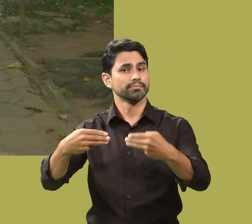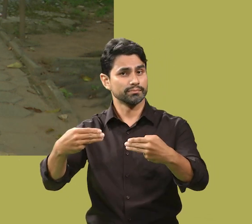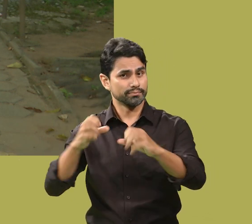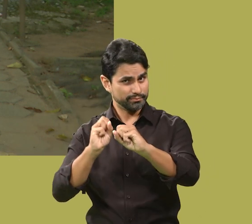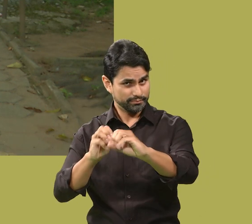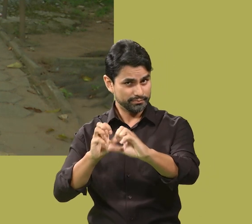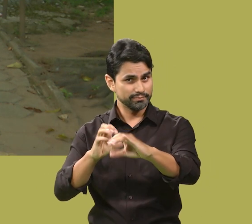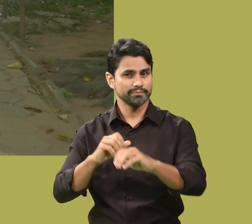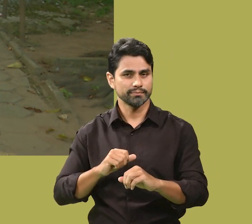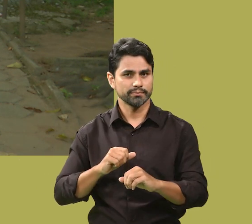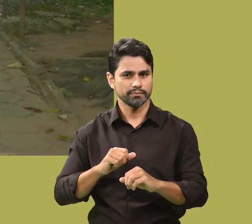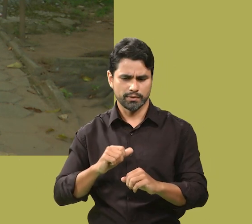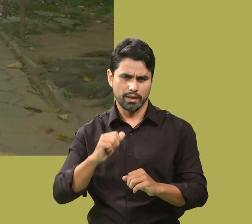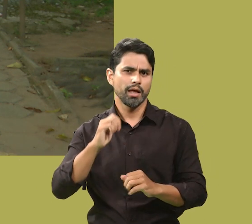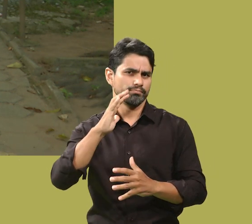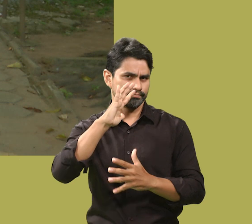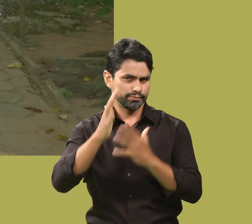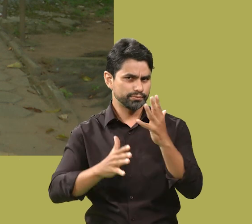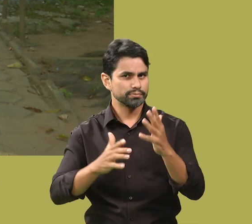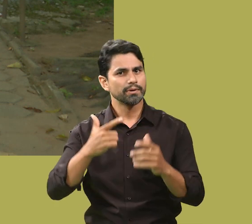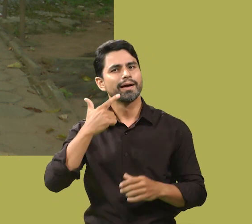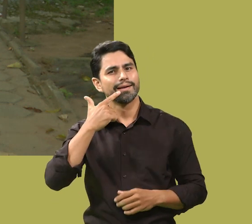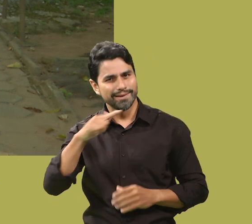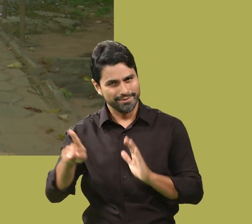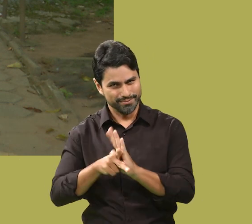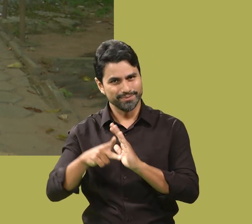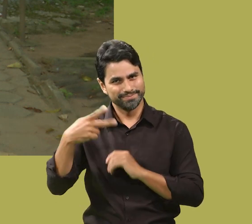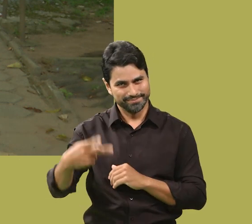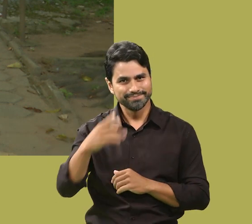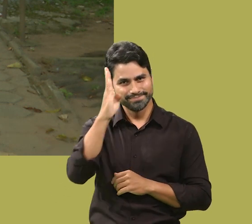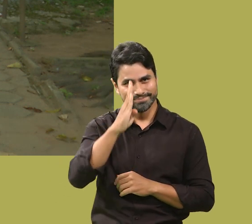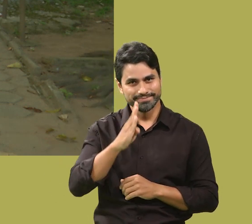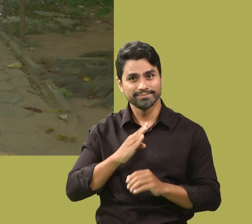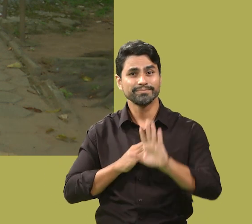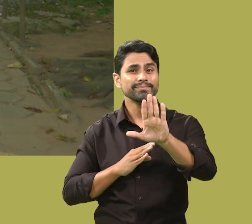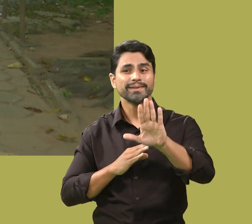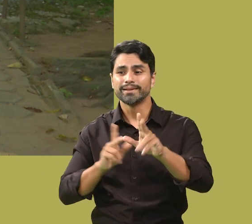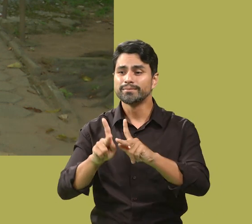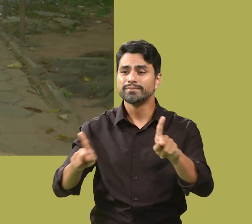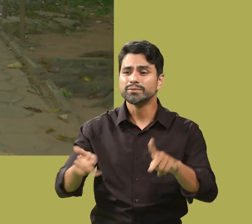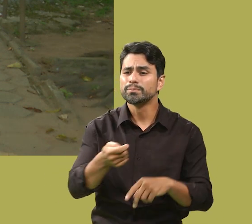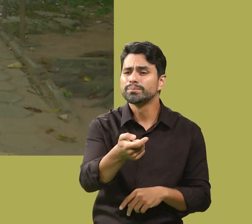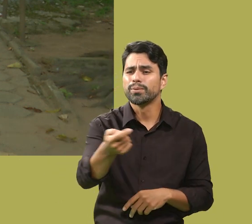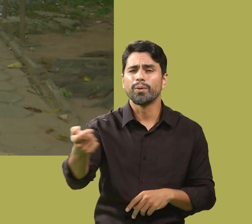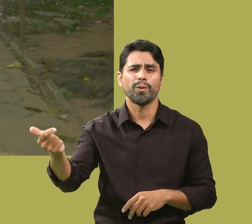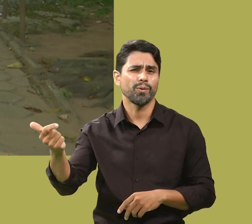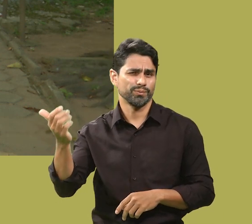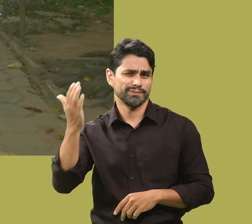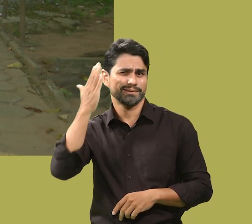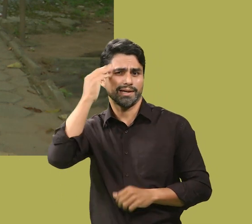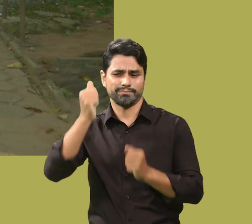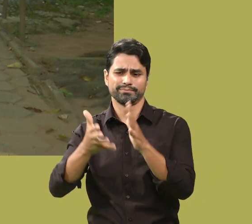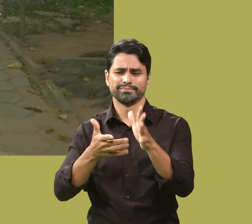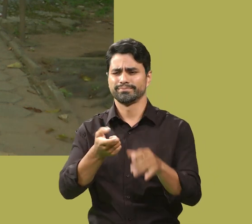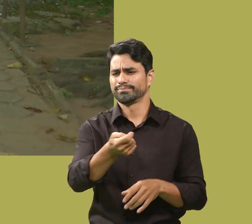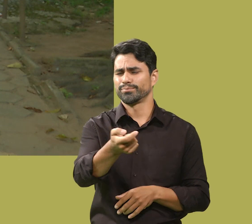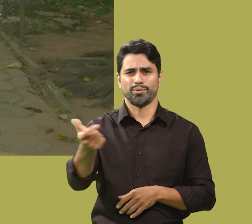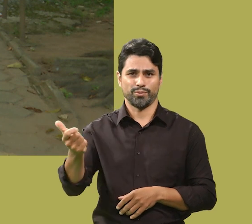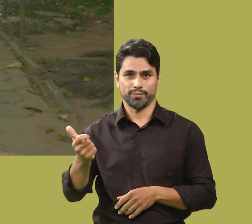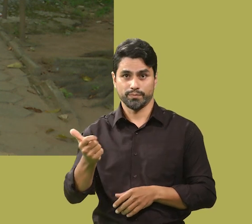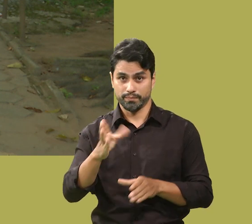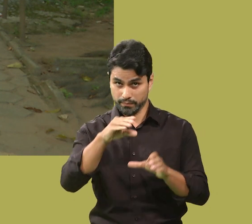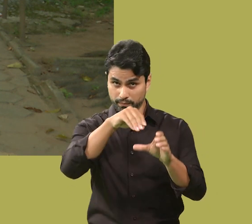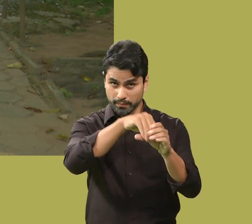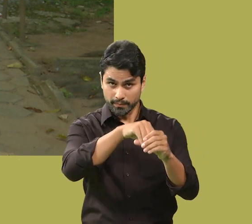Educação. Apesar de ser a segunda língua oficial do país, poucos professores sabem Libras. A Faculdade